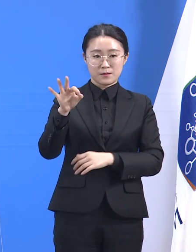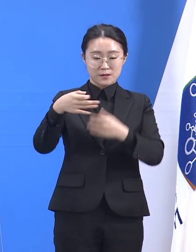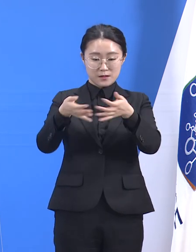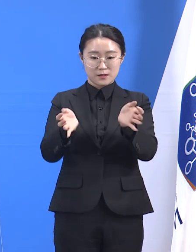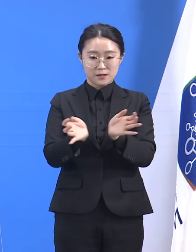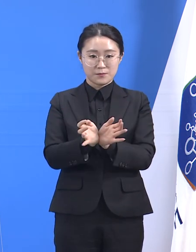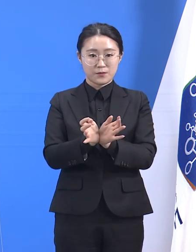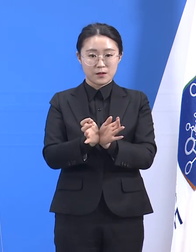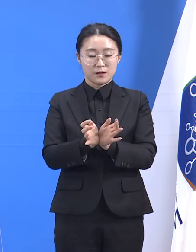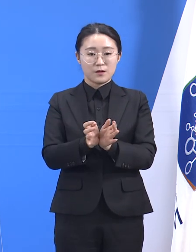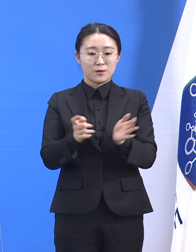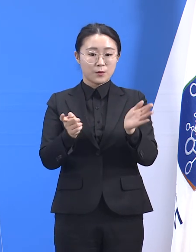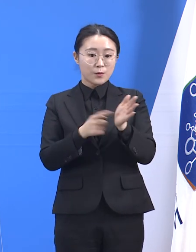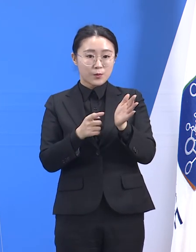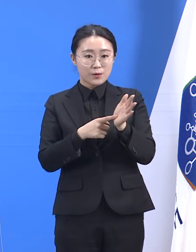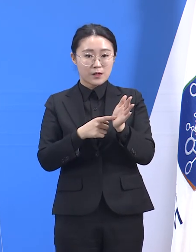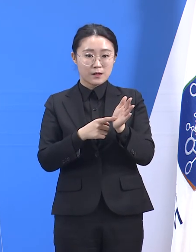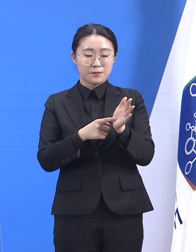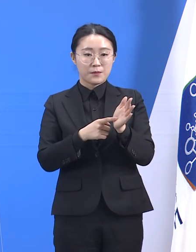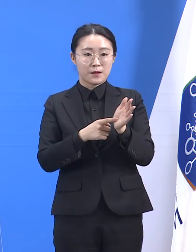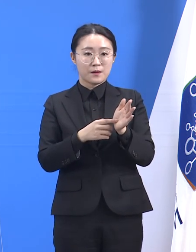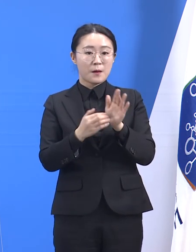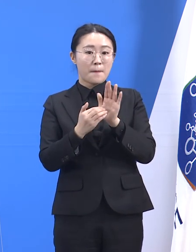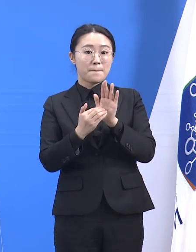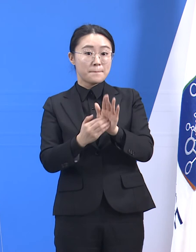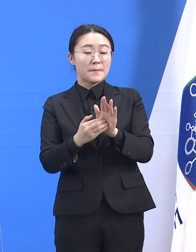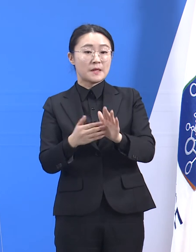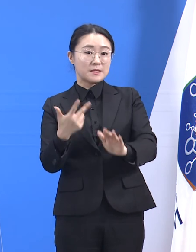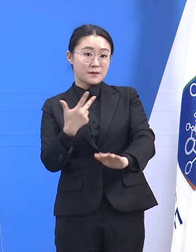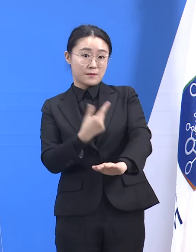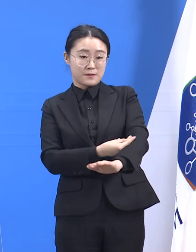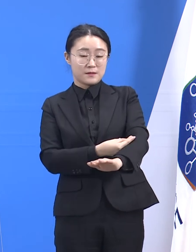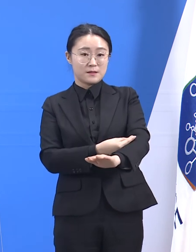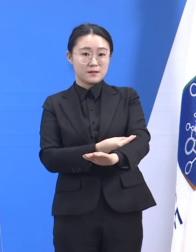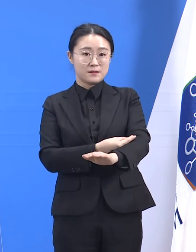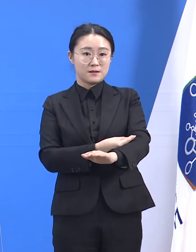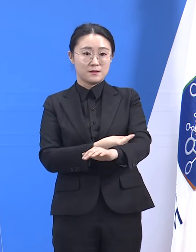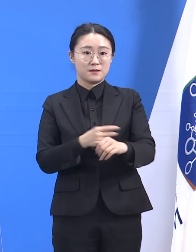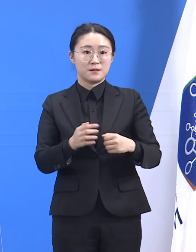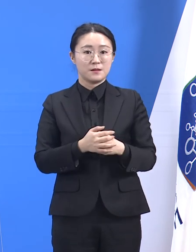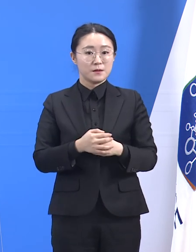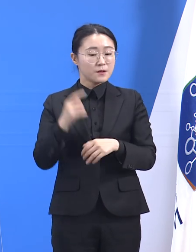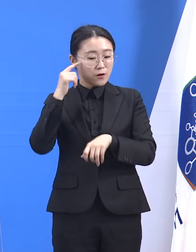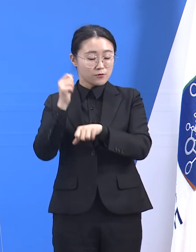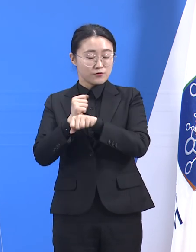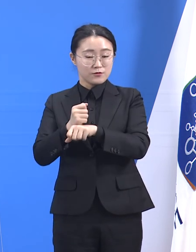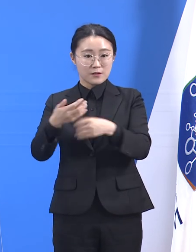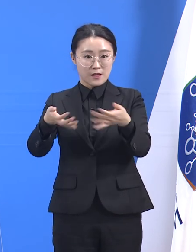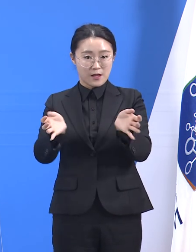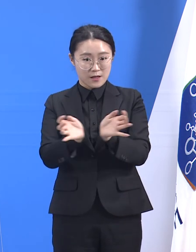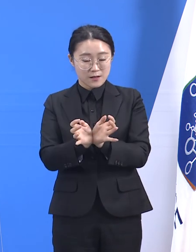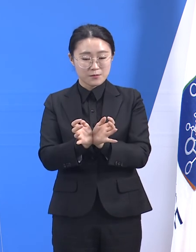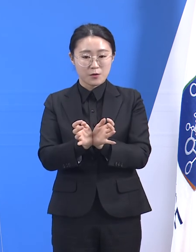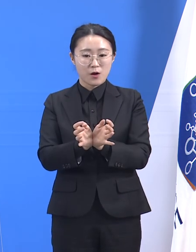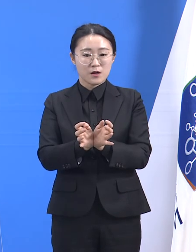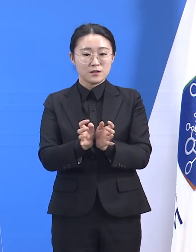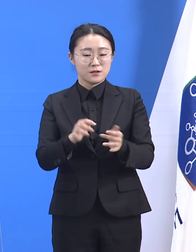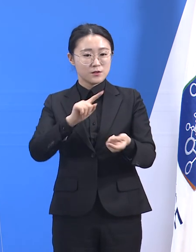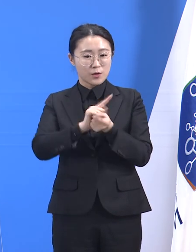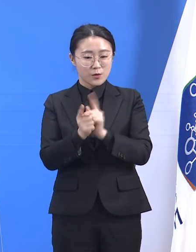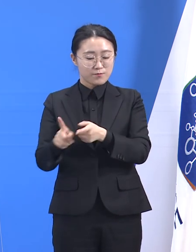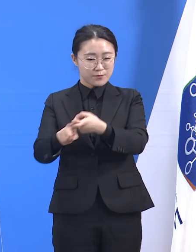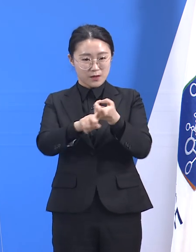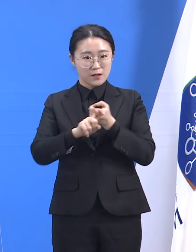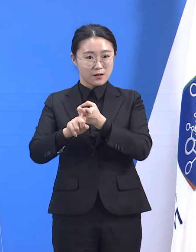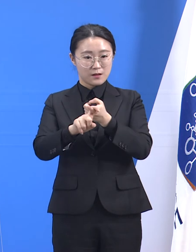기획단 등을 통해 공공병원과 민간 상급의료기관 등이 유기적으로 협조하면서 필요한 서비스가 적시에